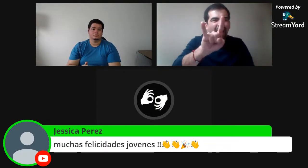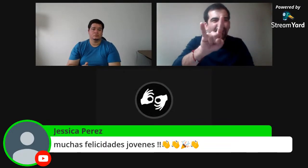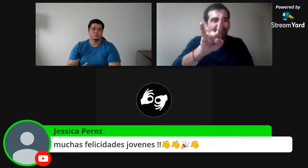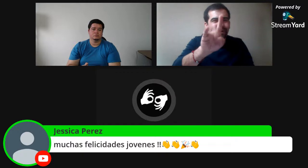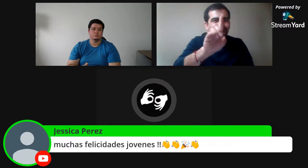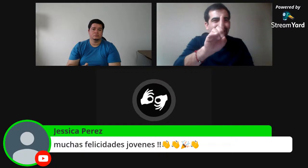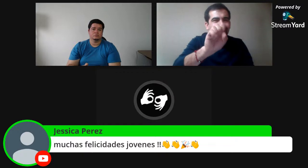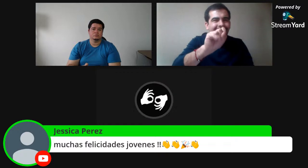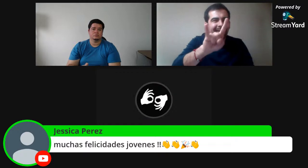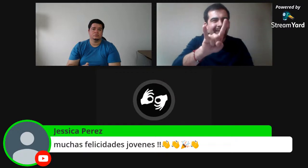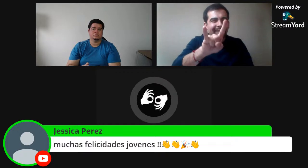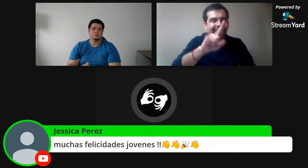ido compartiendo.